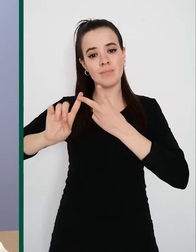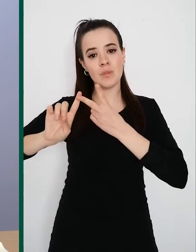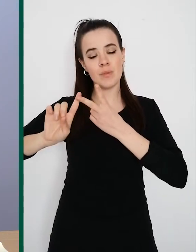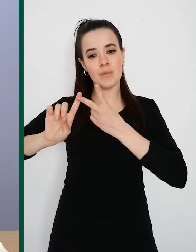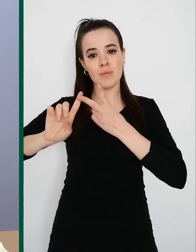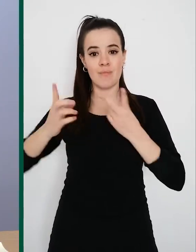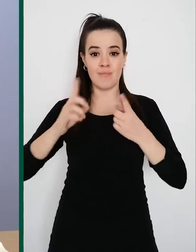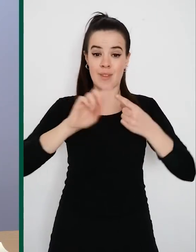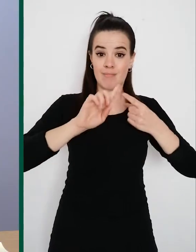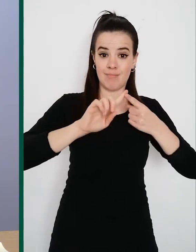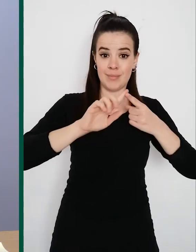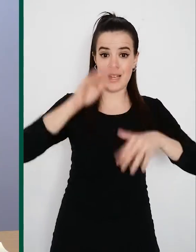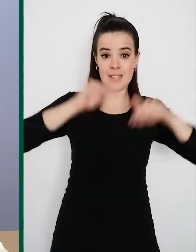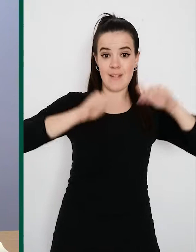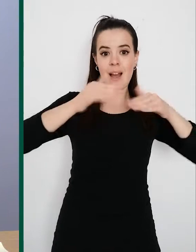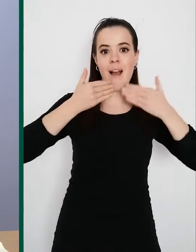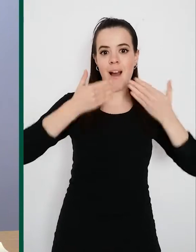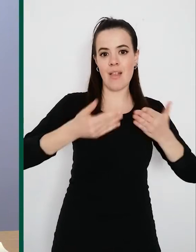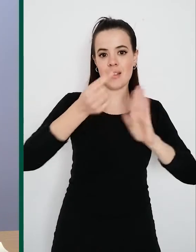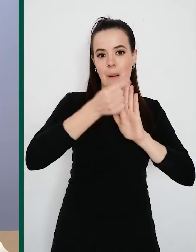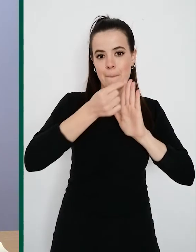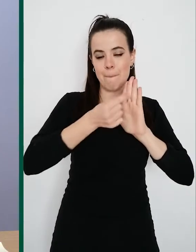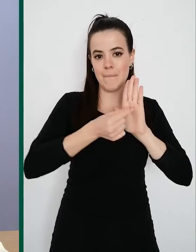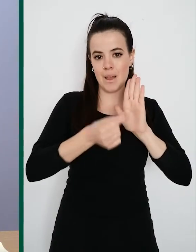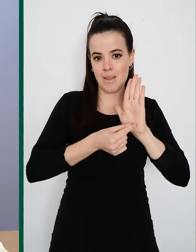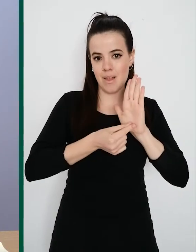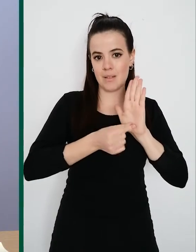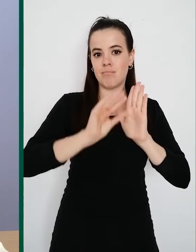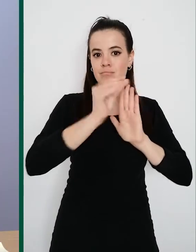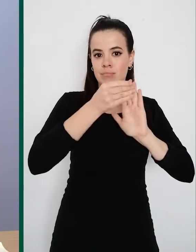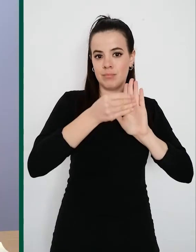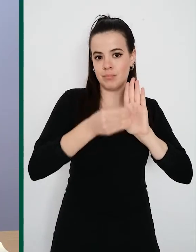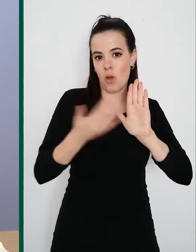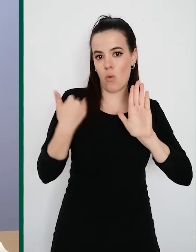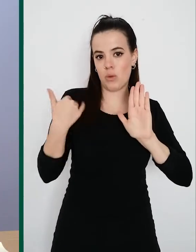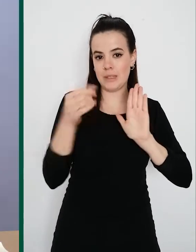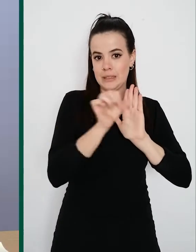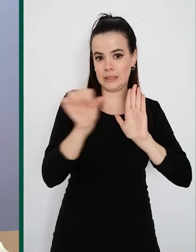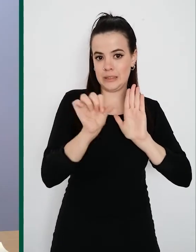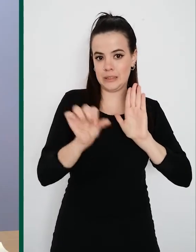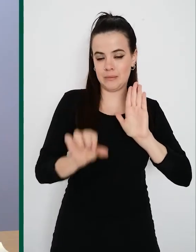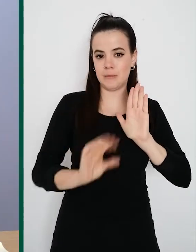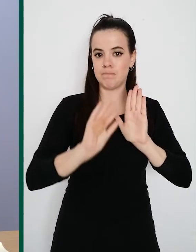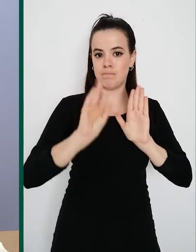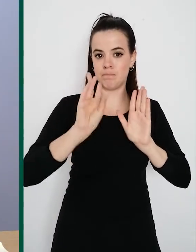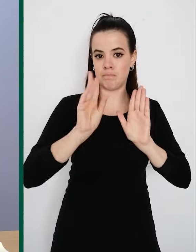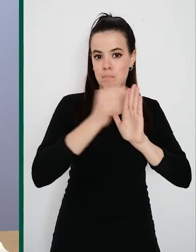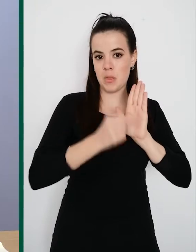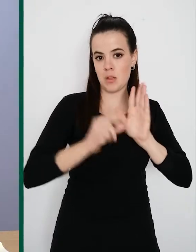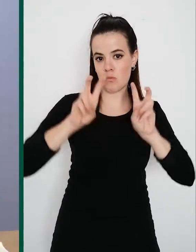de estabilización fruto de las medidas que se han ido tomando en las últimas semanas. Y otra, la segunda velocidad, desde el punto